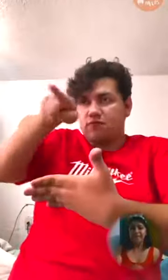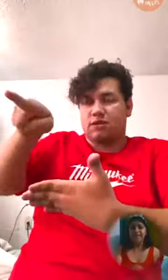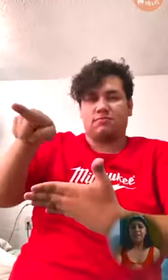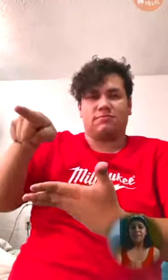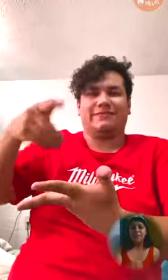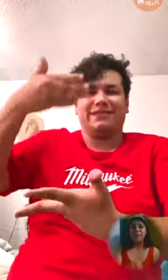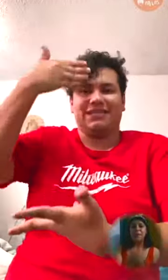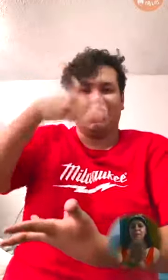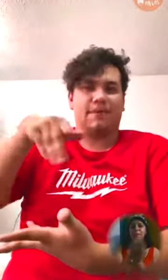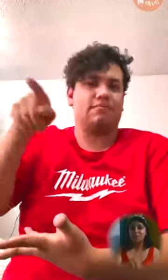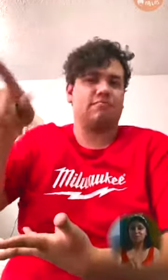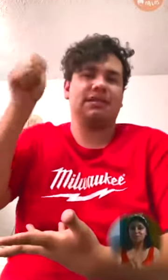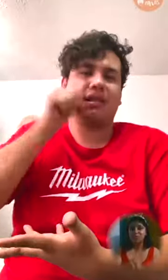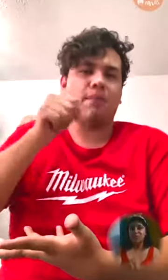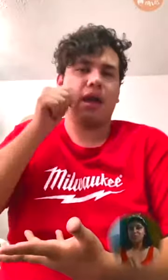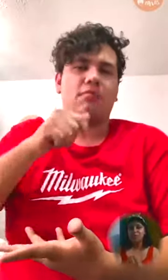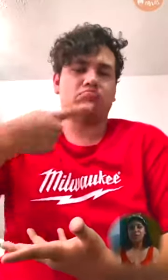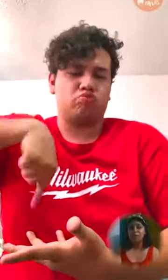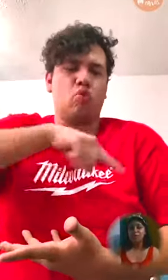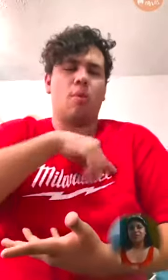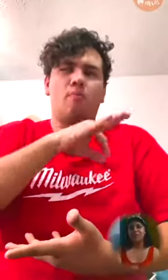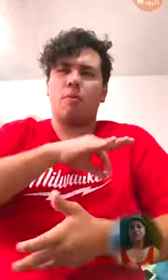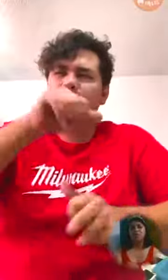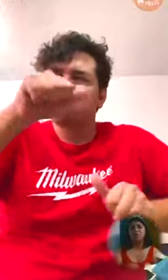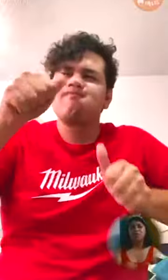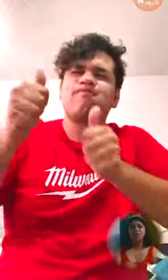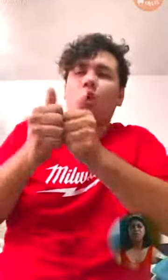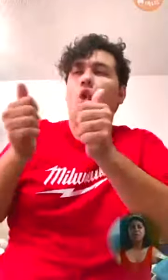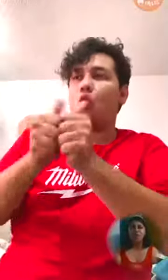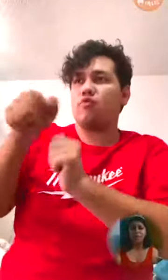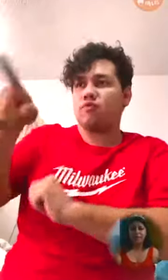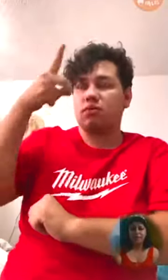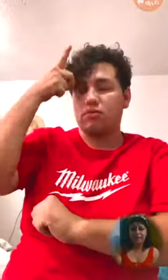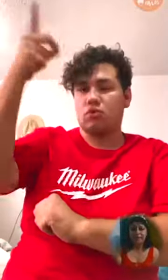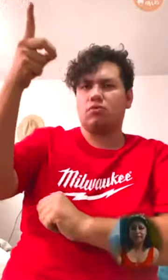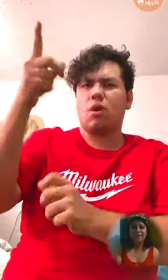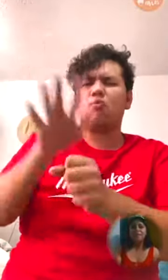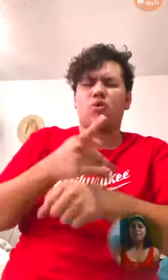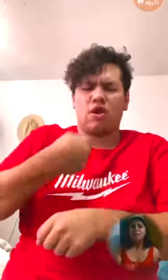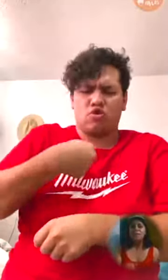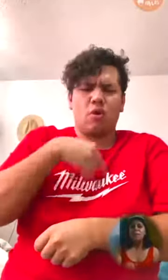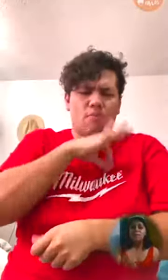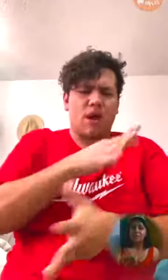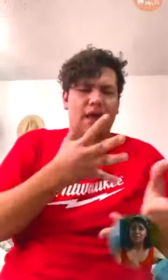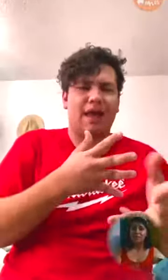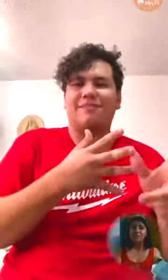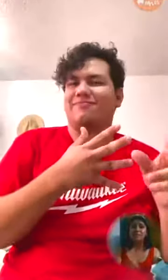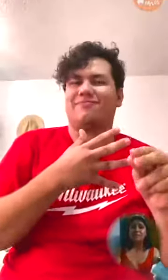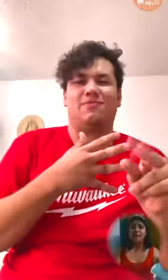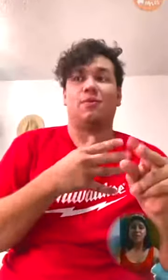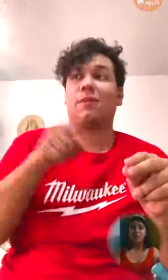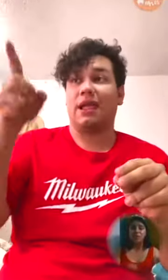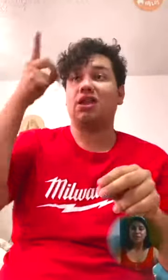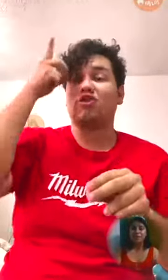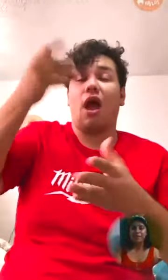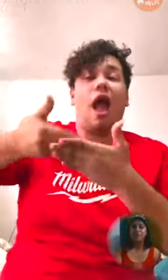Y saber que por eso nosotros podemos estar con Dios, no por lo que yo pueda hacer, sino por lo que Jesús ya hizo por mí y